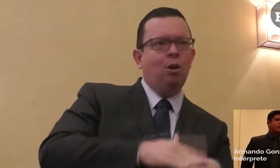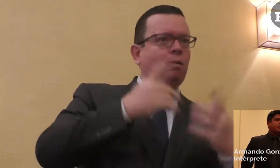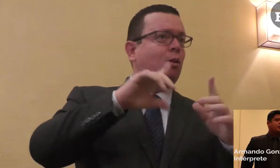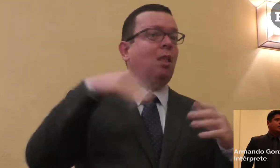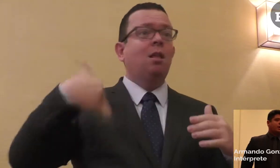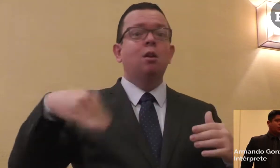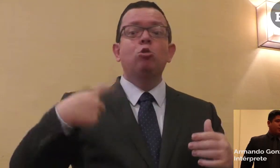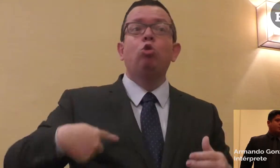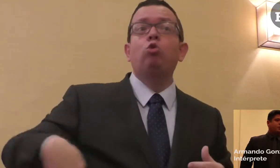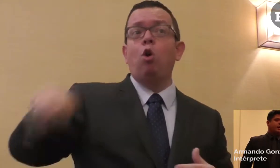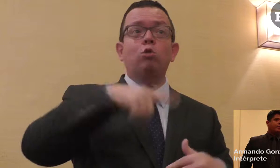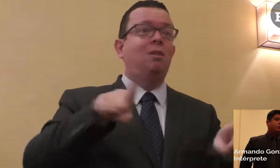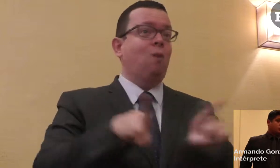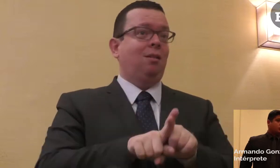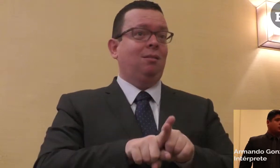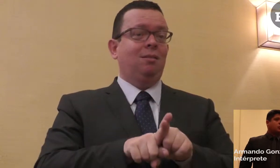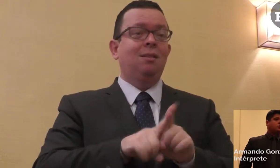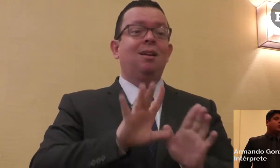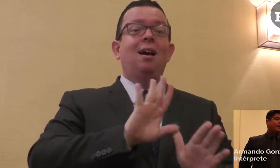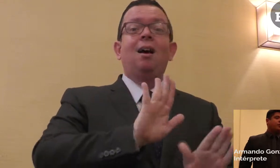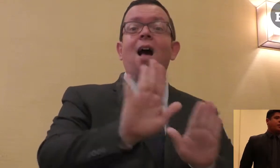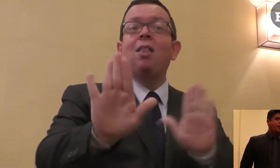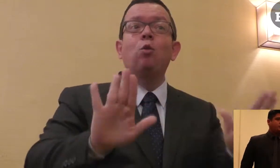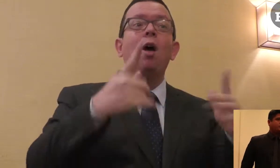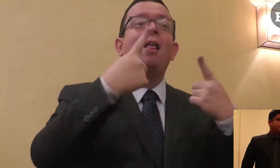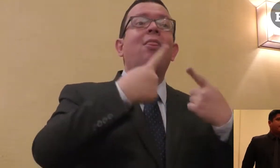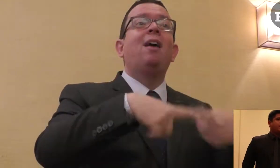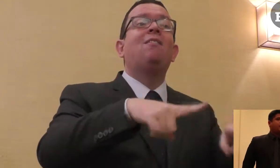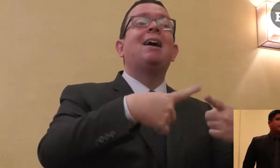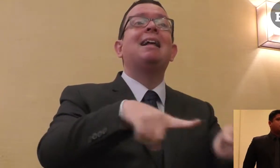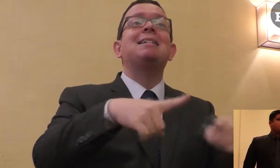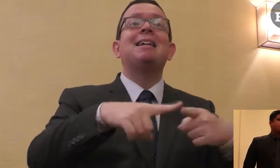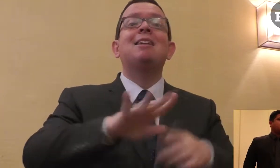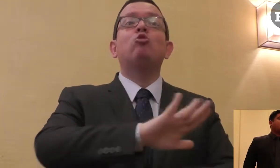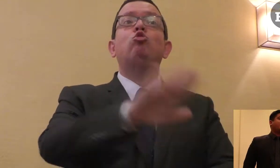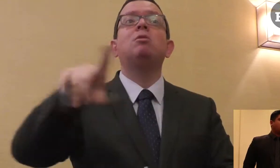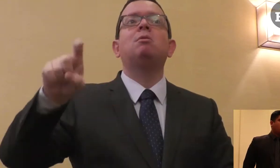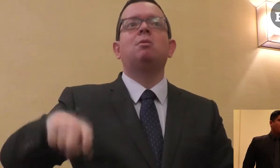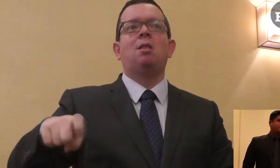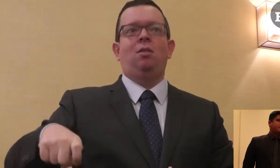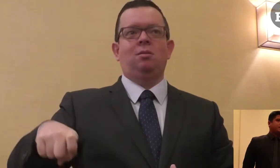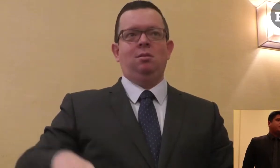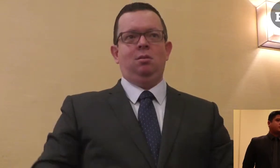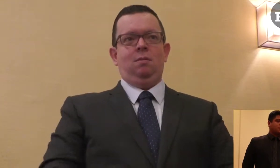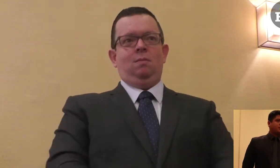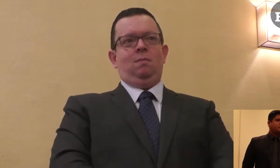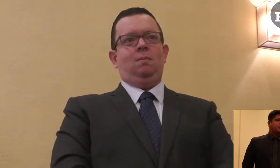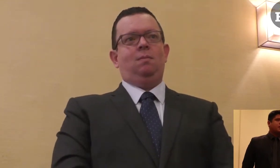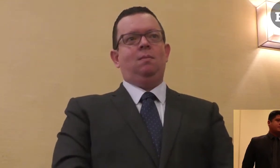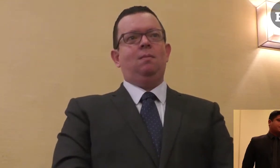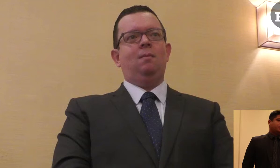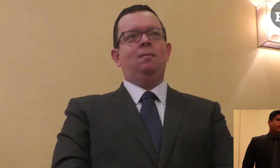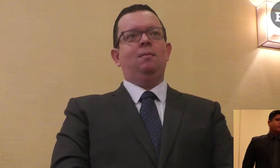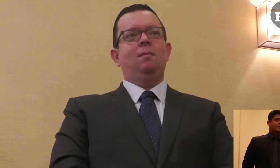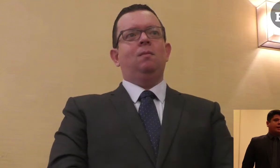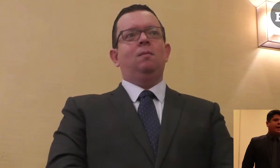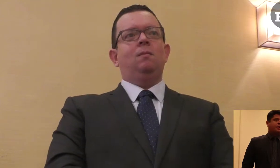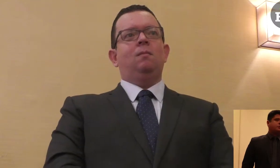recordemos que nosotros somos sujetos de derechos. Los derechos humanos son para todos, precisamente por ser humanos, sin importar de ser negros,